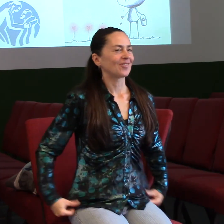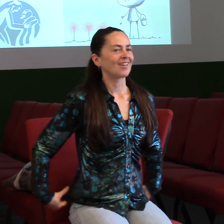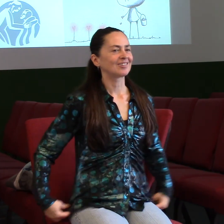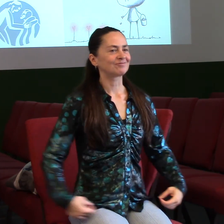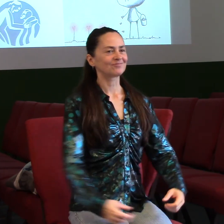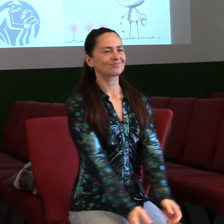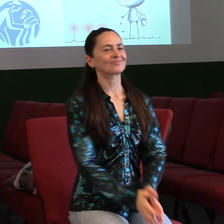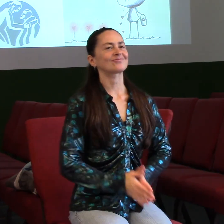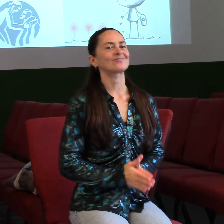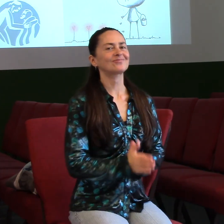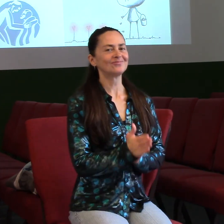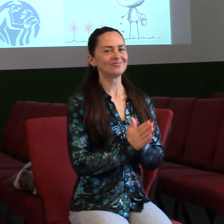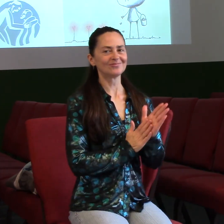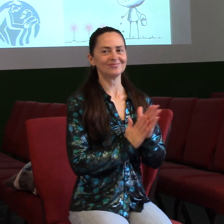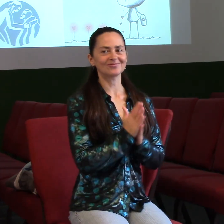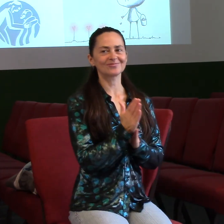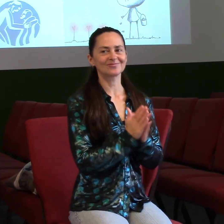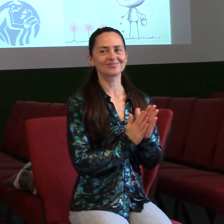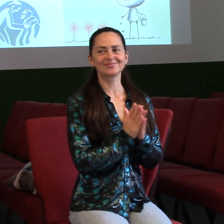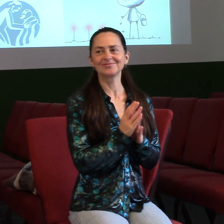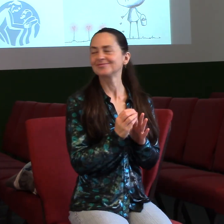Ale rákosnička ještě na táboře hrát nebudeme, doufám.